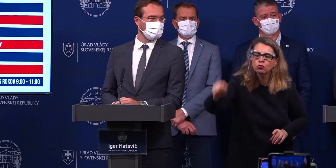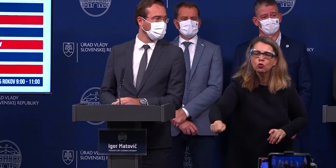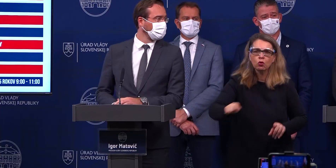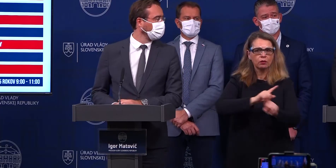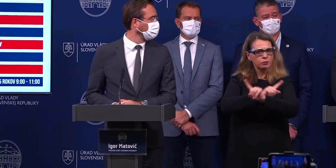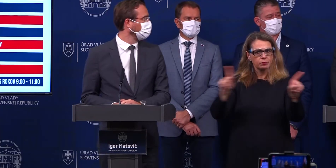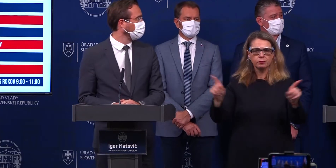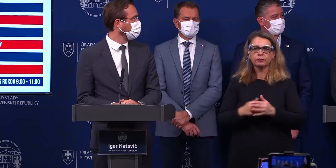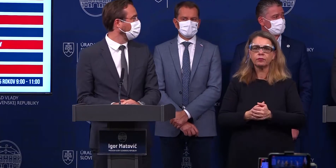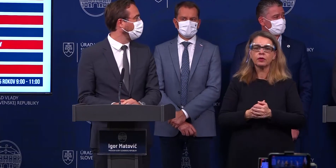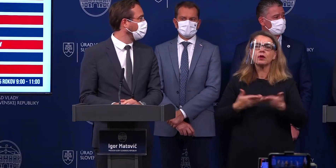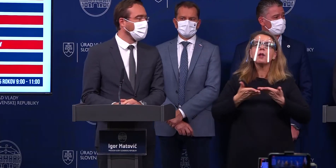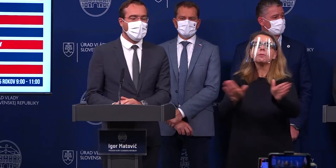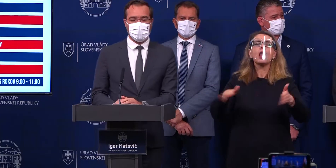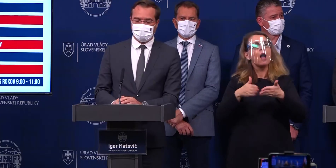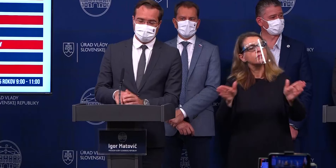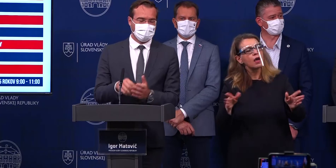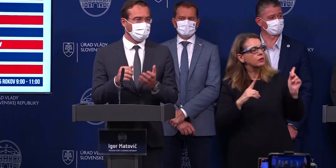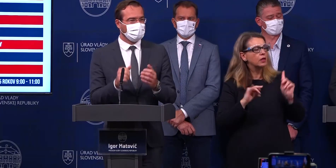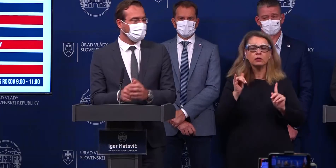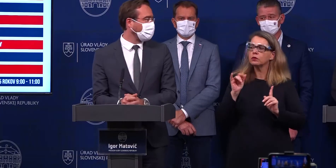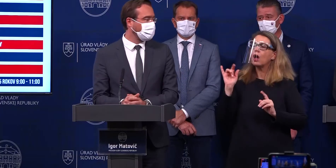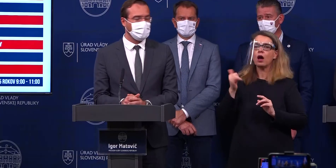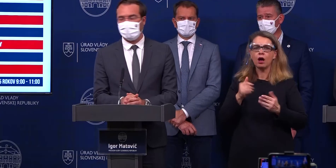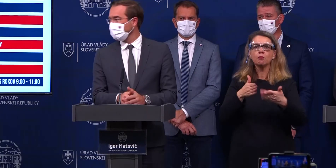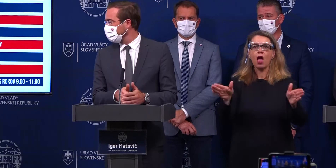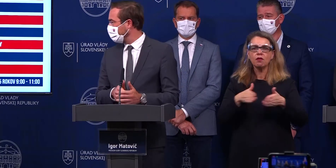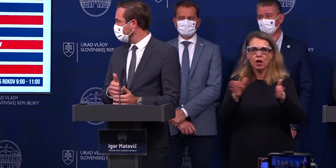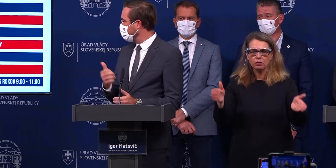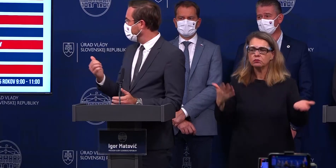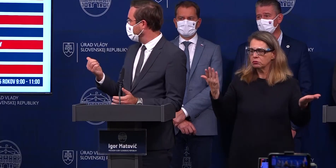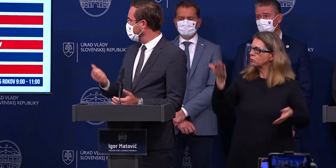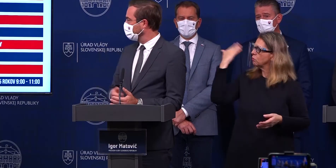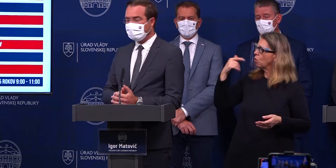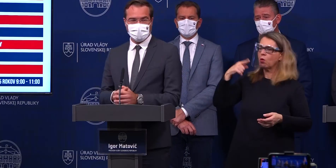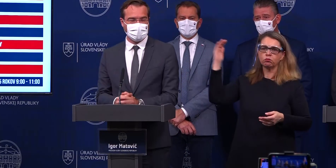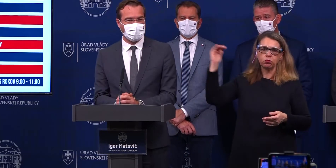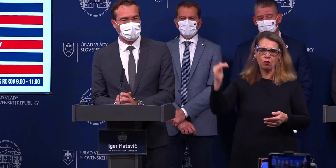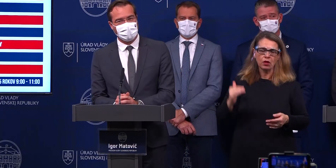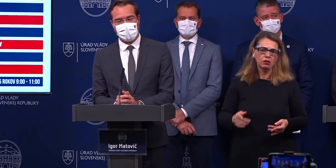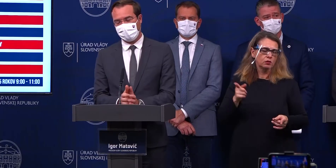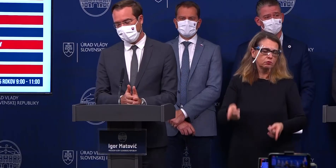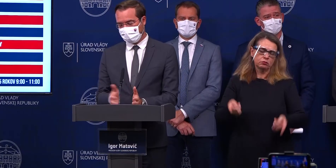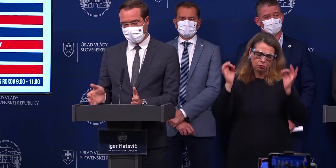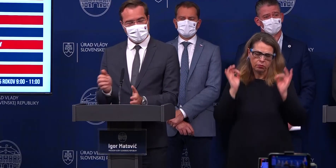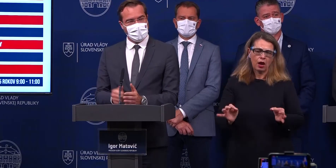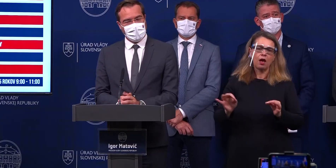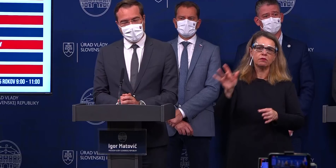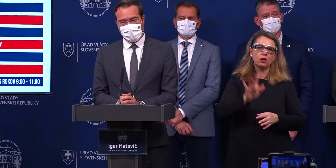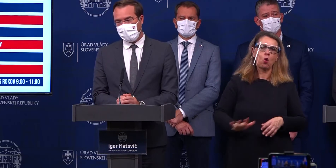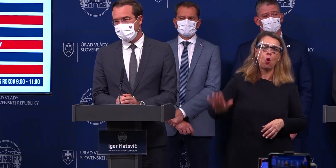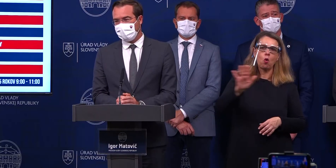Plavárne. Plavárne. Á, plavárne, tak ako sme povedali, je to práve v tom